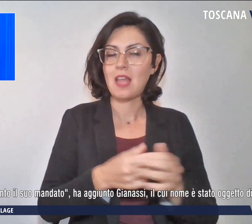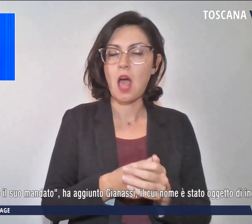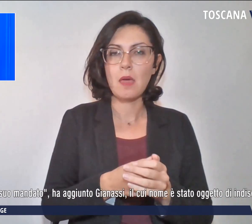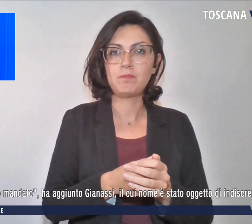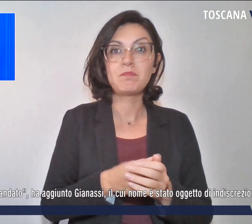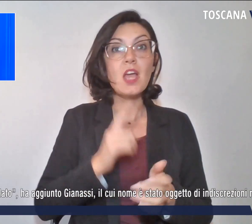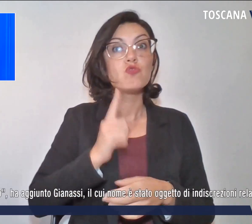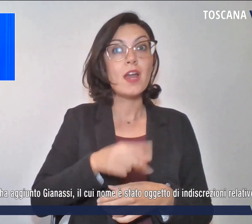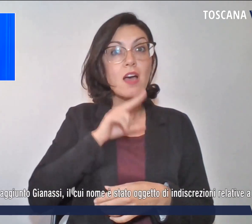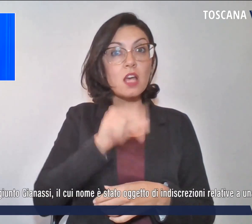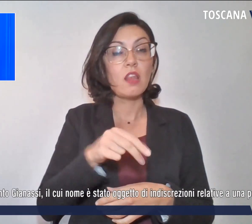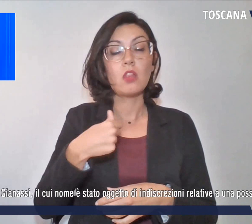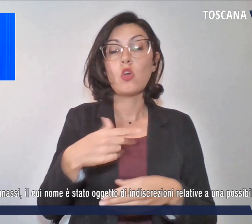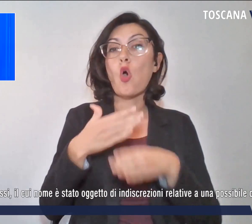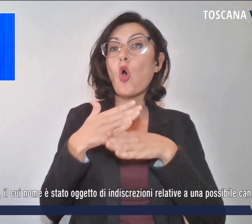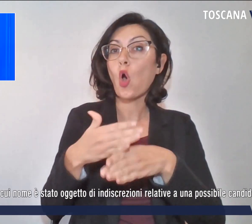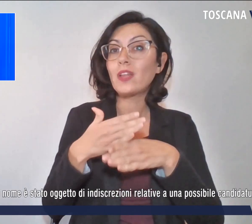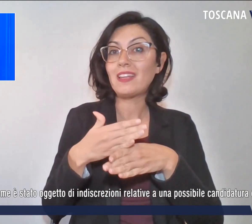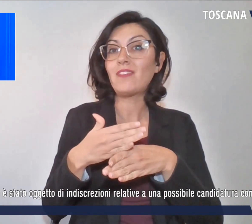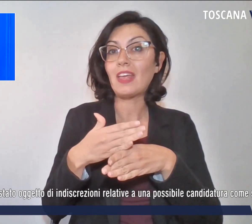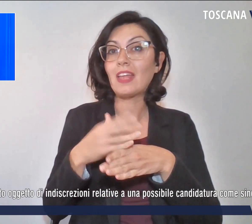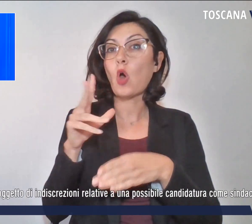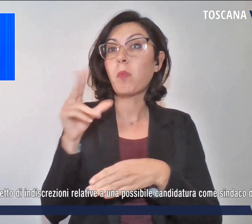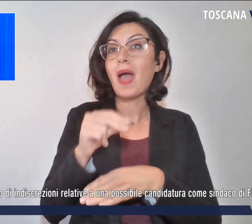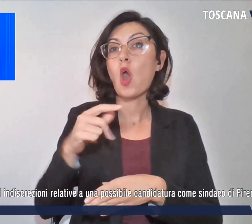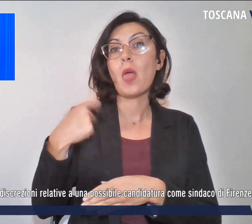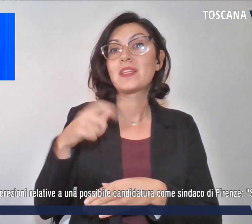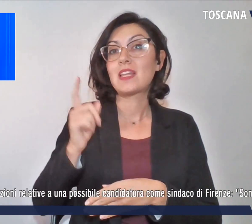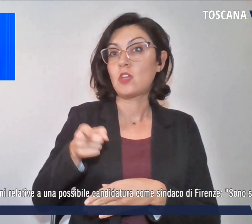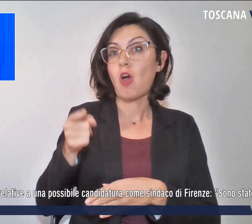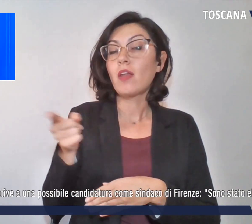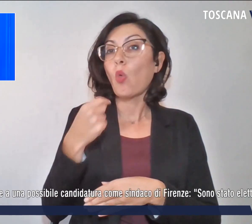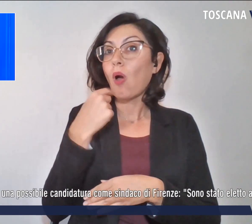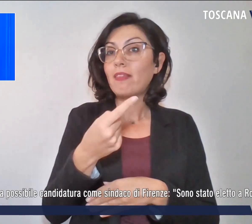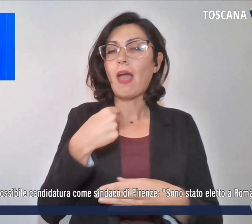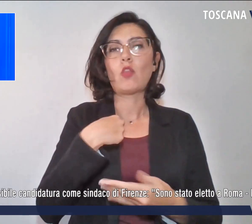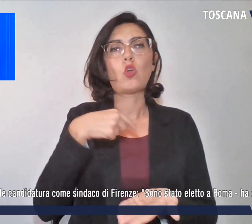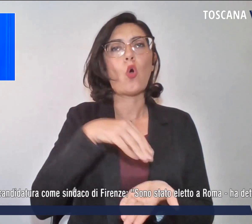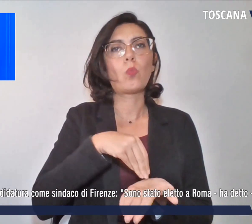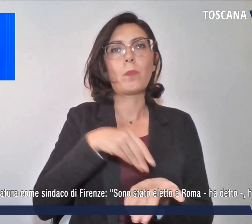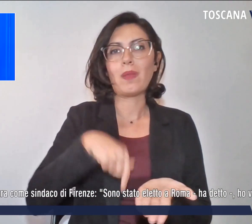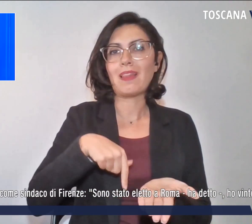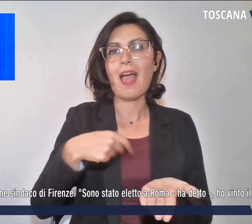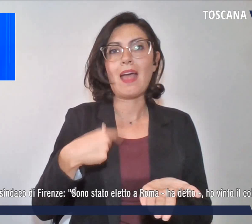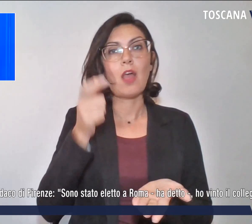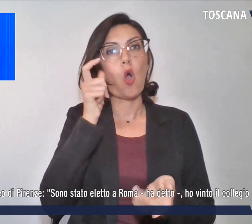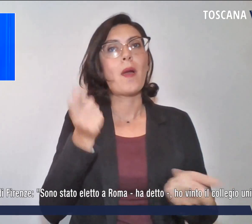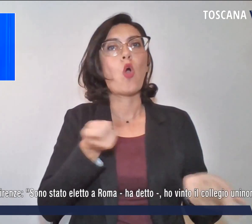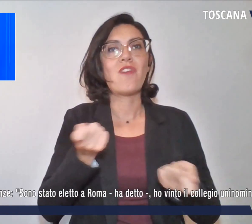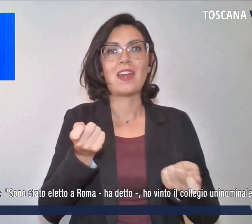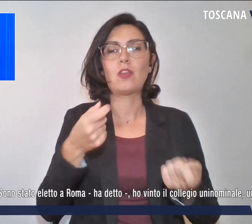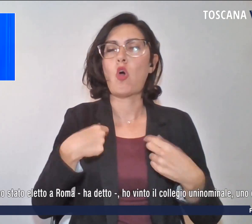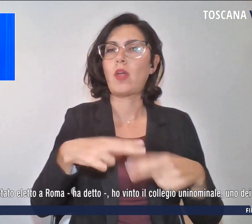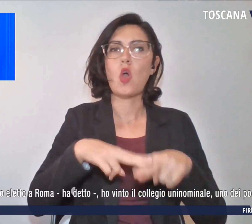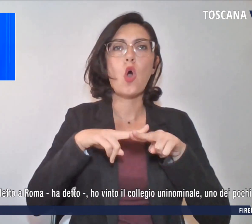le parole quindi del Presidente Gianni, quando ha detto sono qui a fare il Governatore e il resto a fare